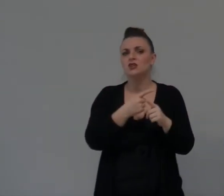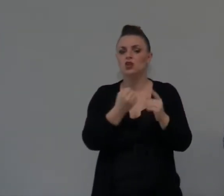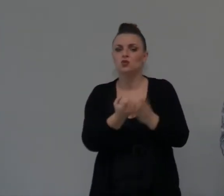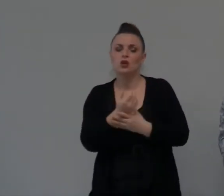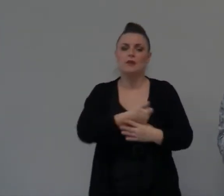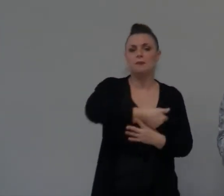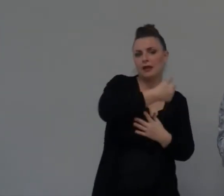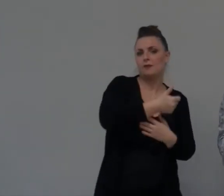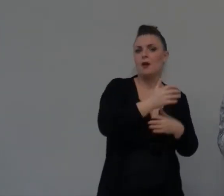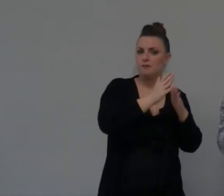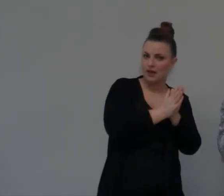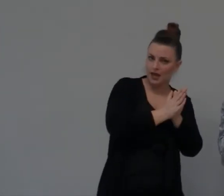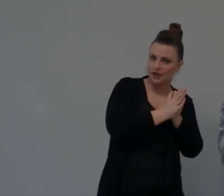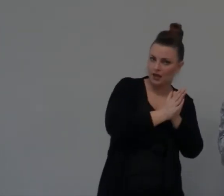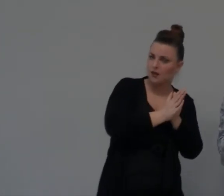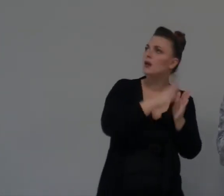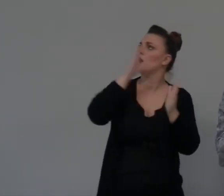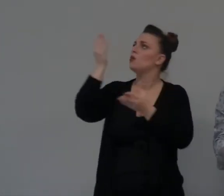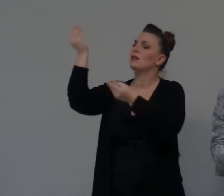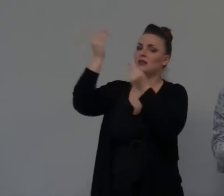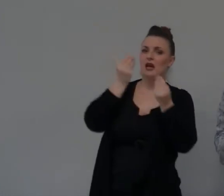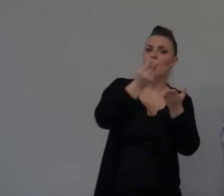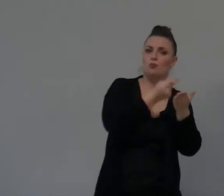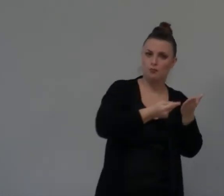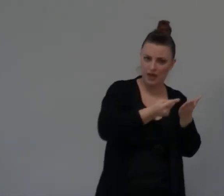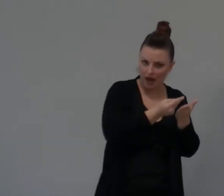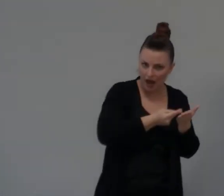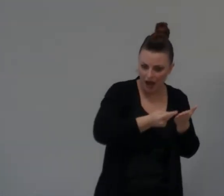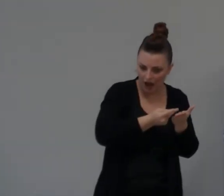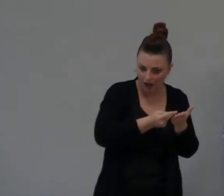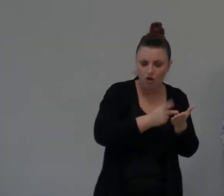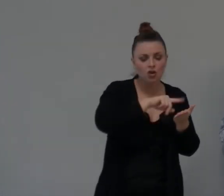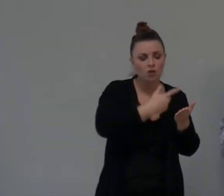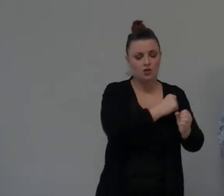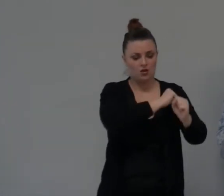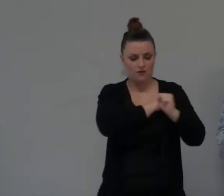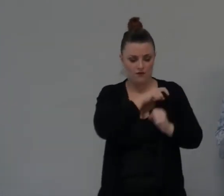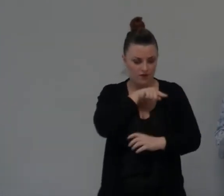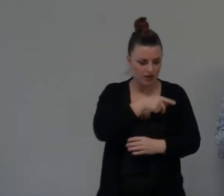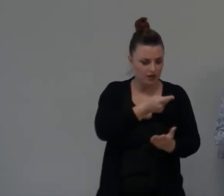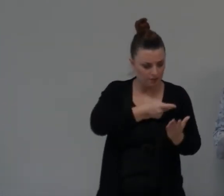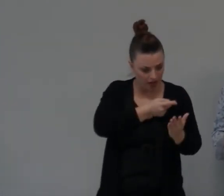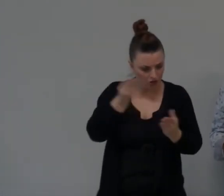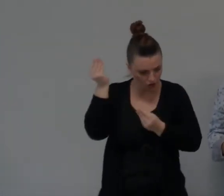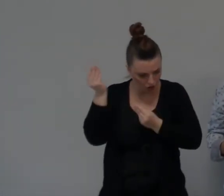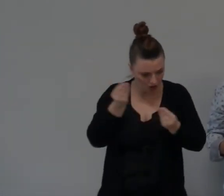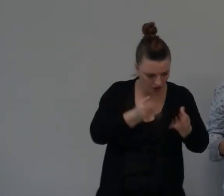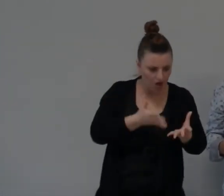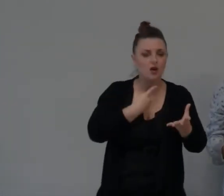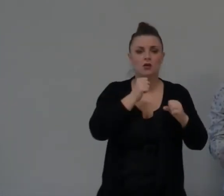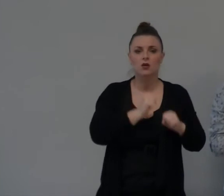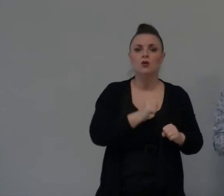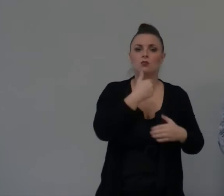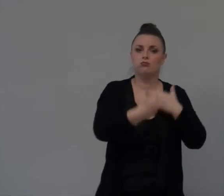Lui Ti dia Un piano E Tu Abbia Fede Nel piano Lui Ti dà